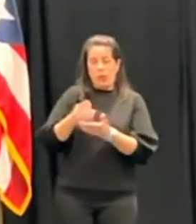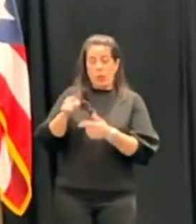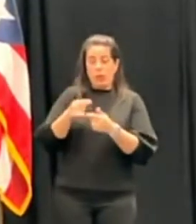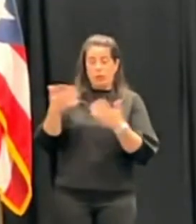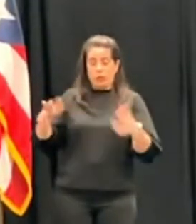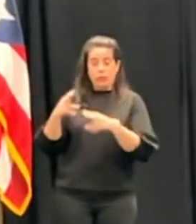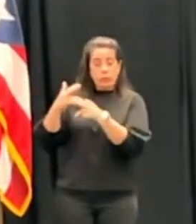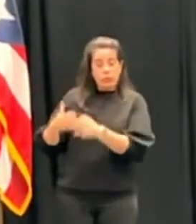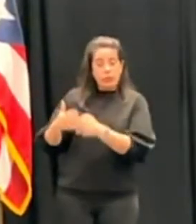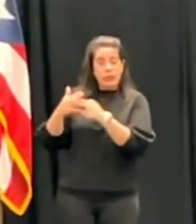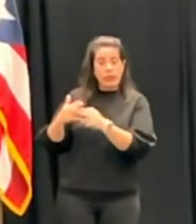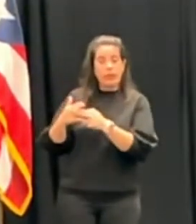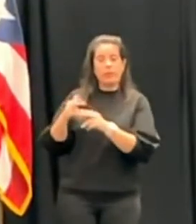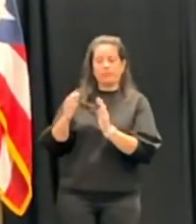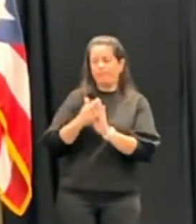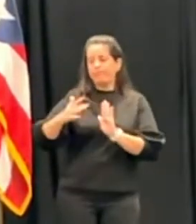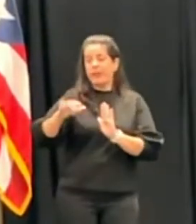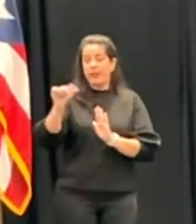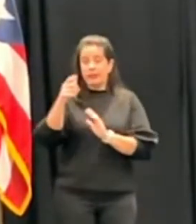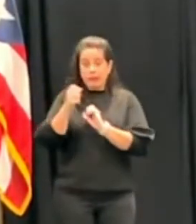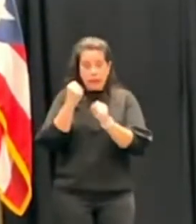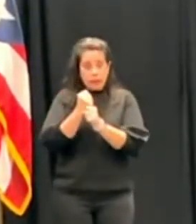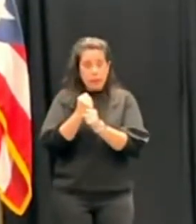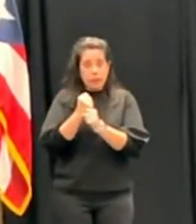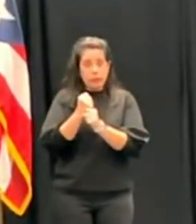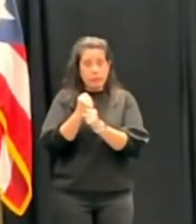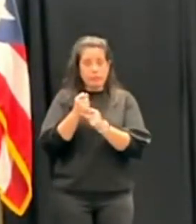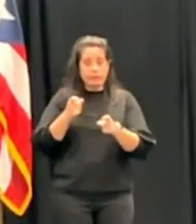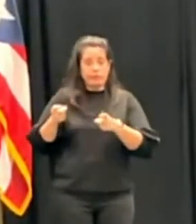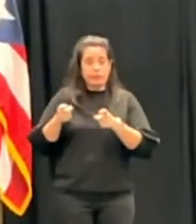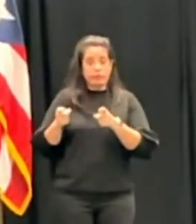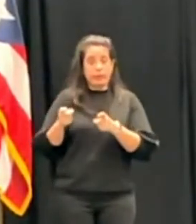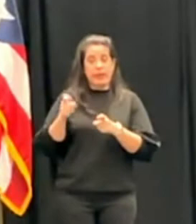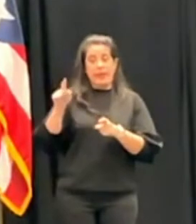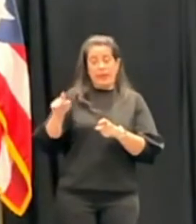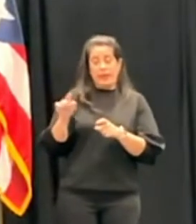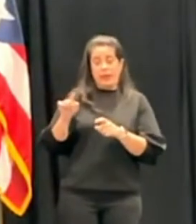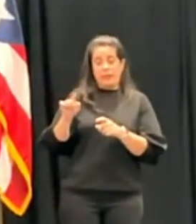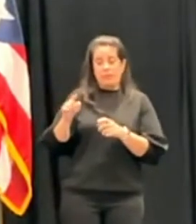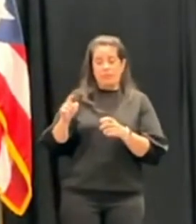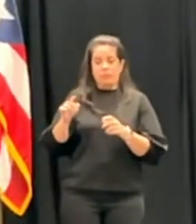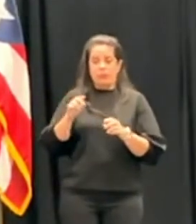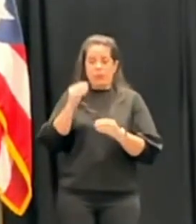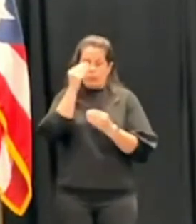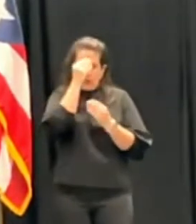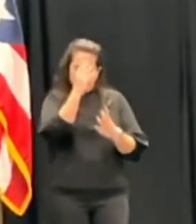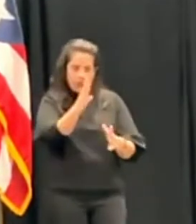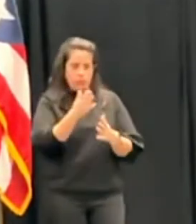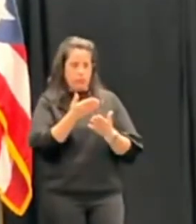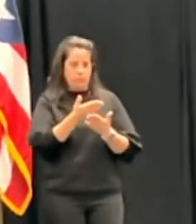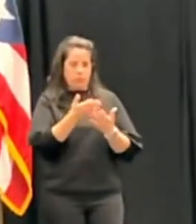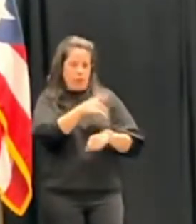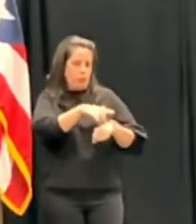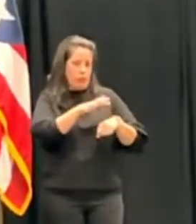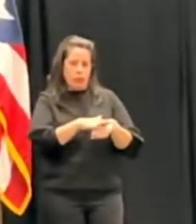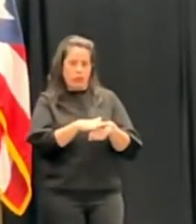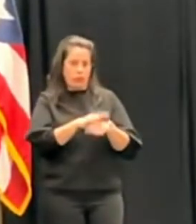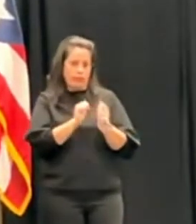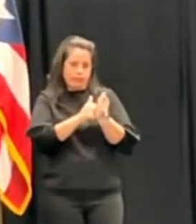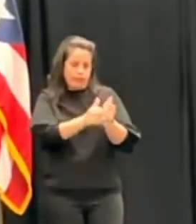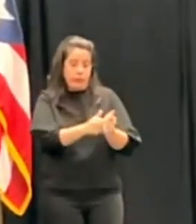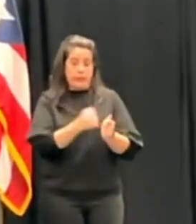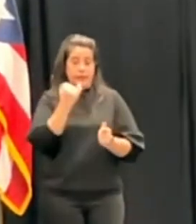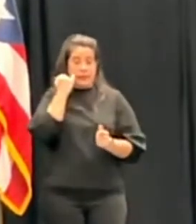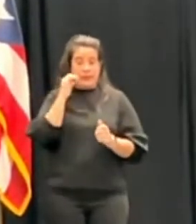el contralor, tiene un término de diez años y básicamente responde al pueblo de Puerto Rico y si hubiese que